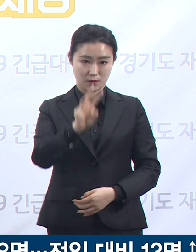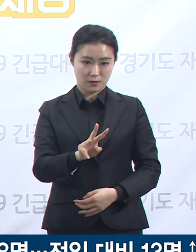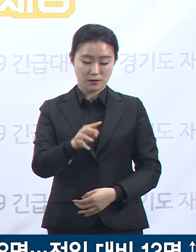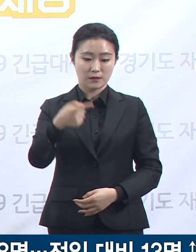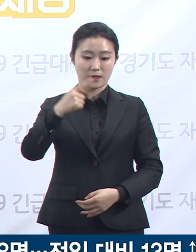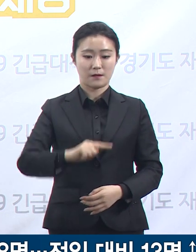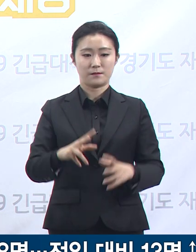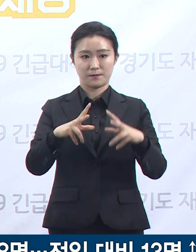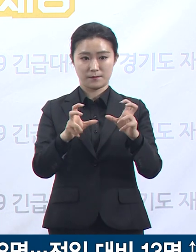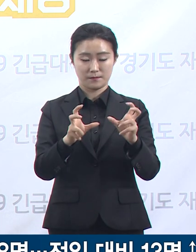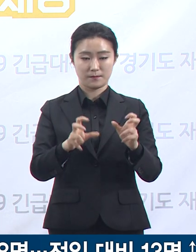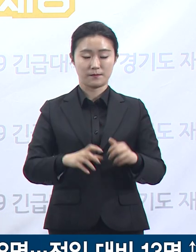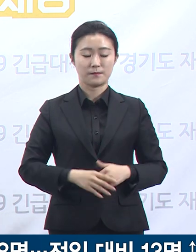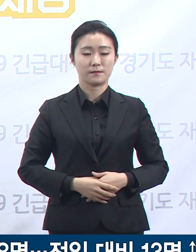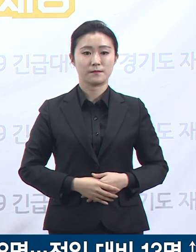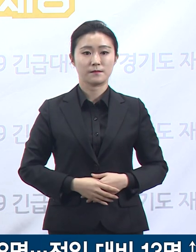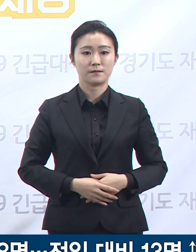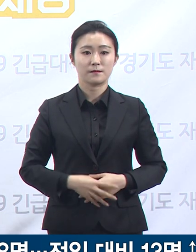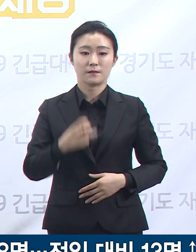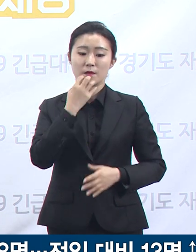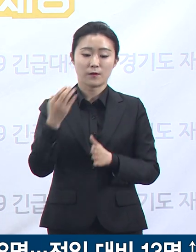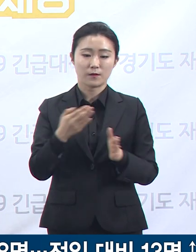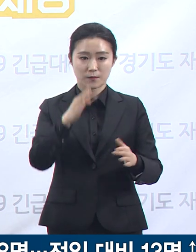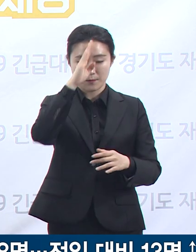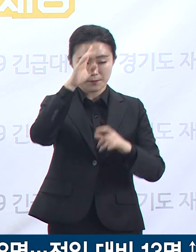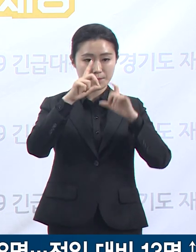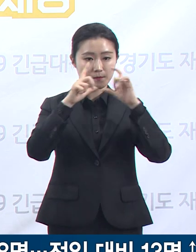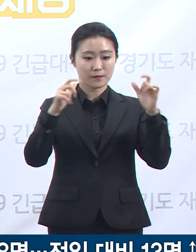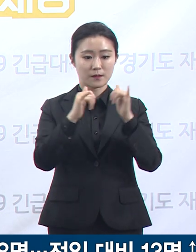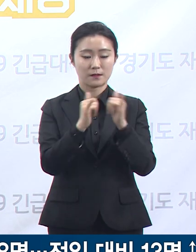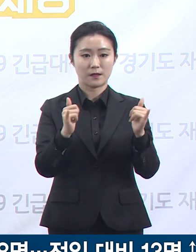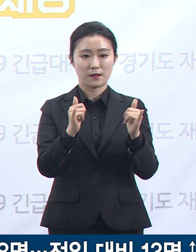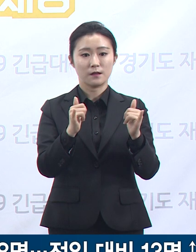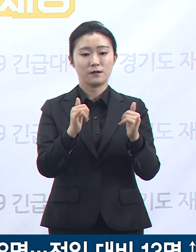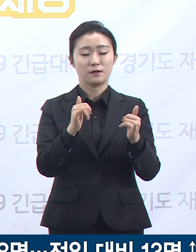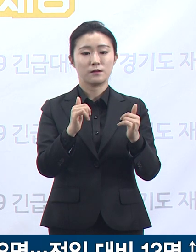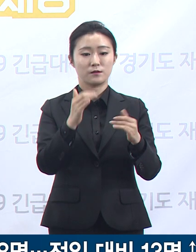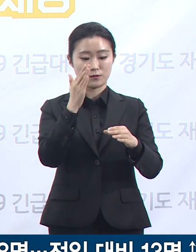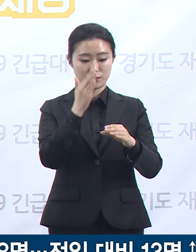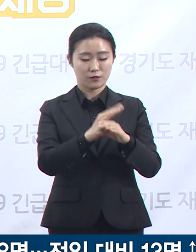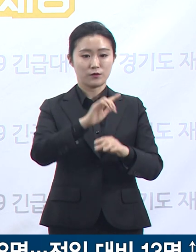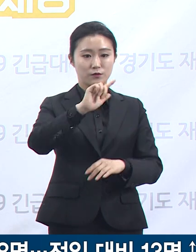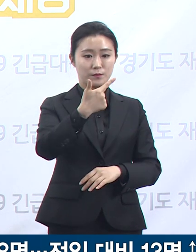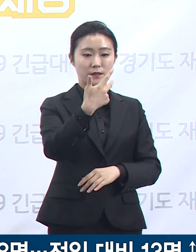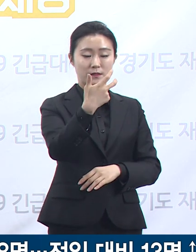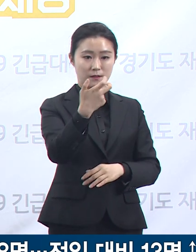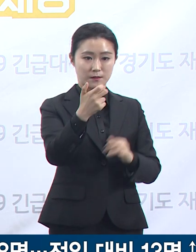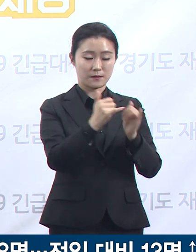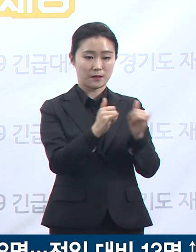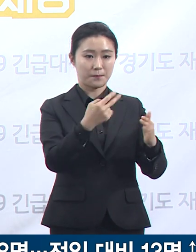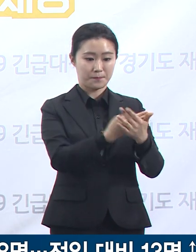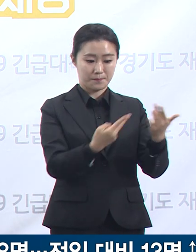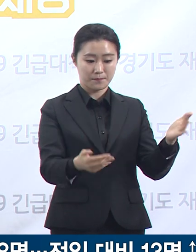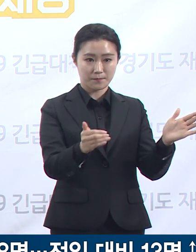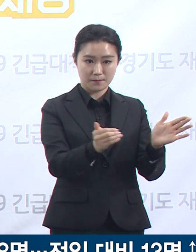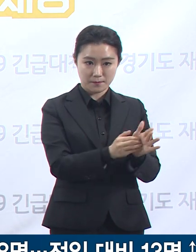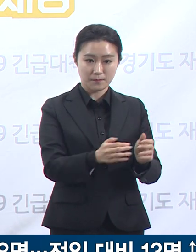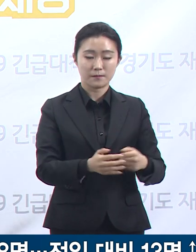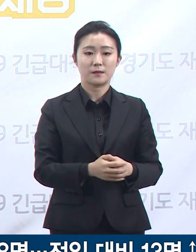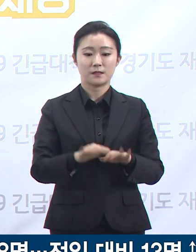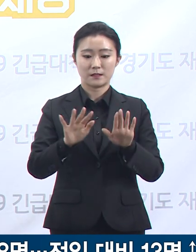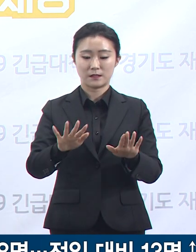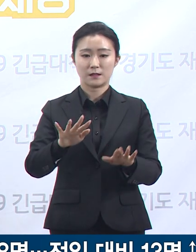.1명 순입니다. 경기도 확진자 중 670명은 퇴원하였고 현재 219명이